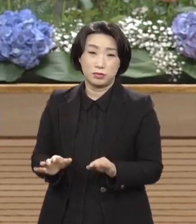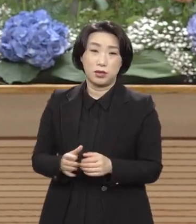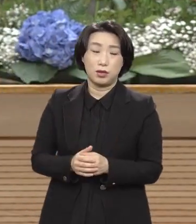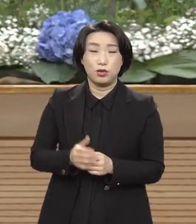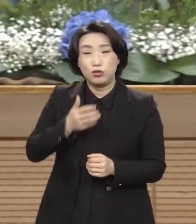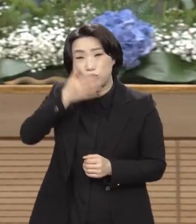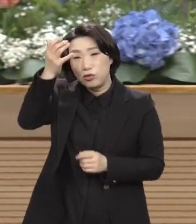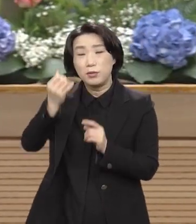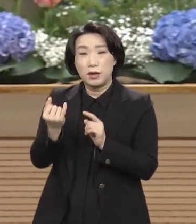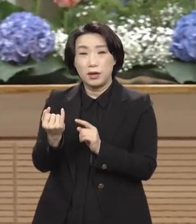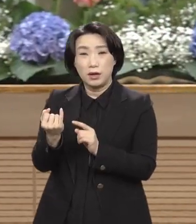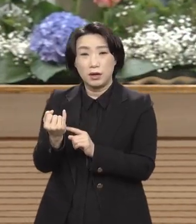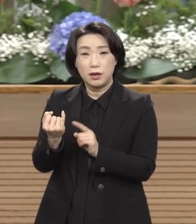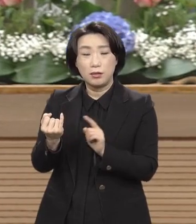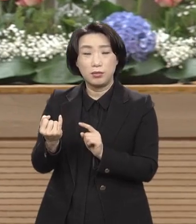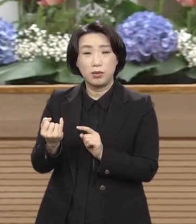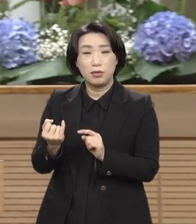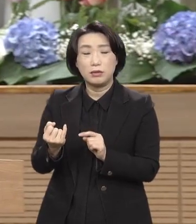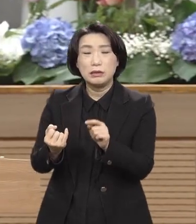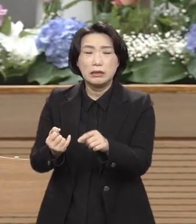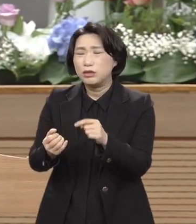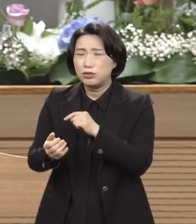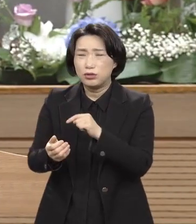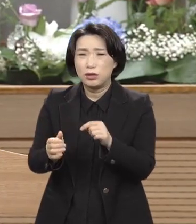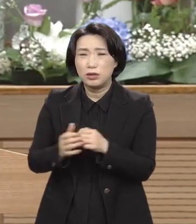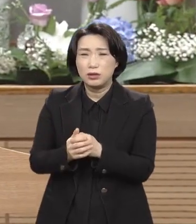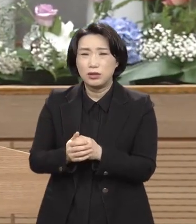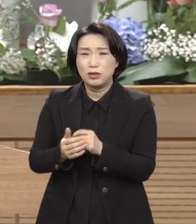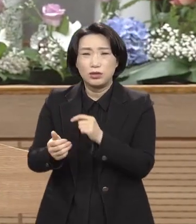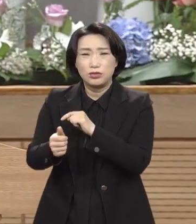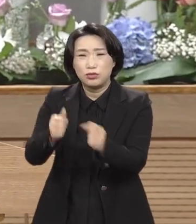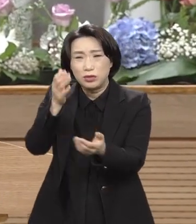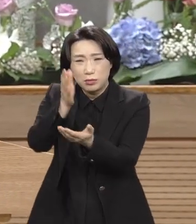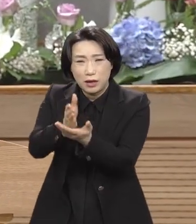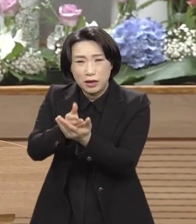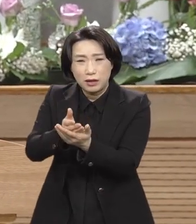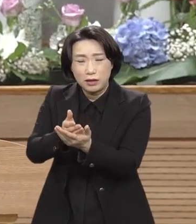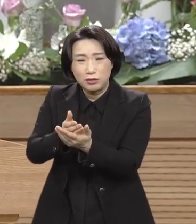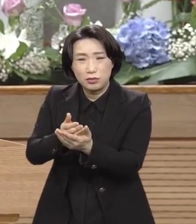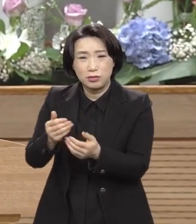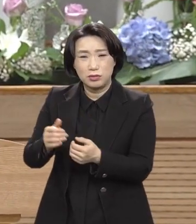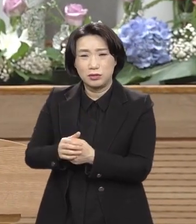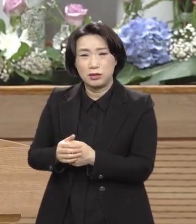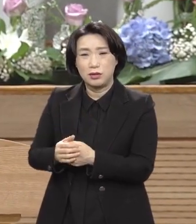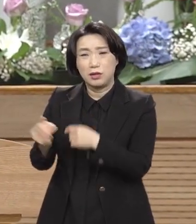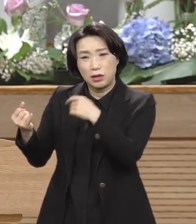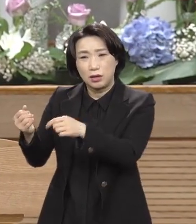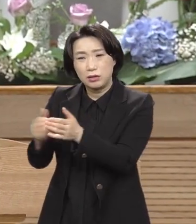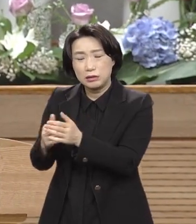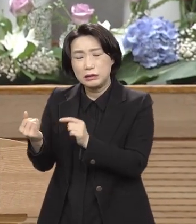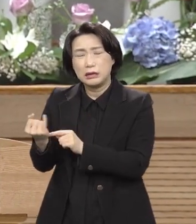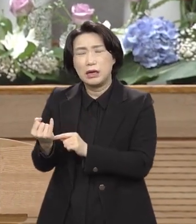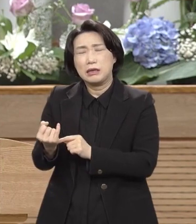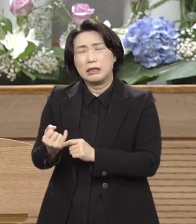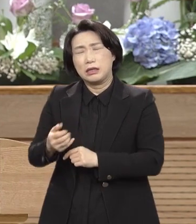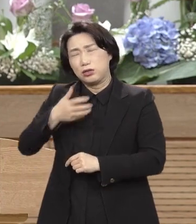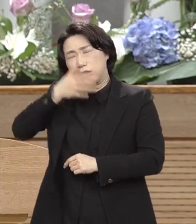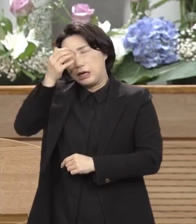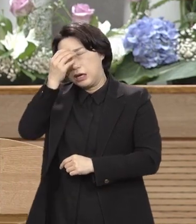나타나서 그 사람을 죽이면 안 된다고. 그래서 상당히 애를 썼다는 거예요. 자기가 안 죽이려고.